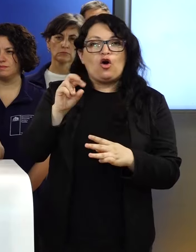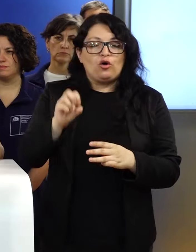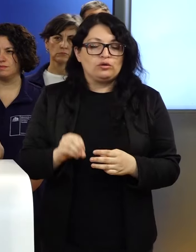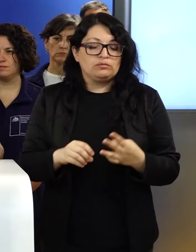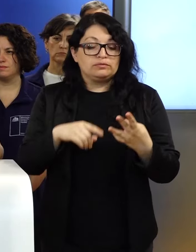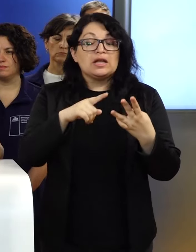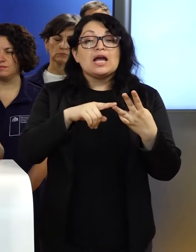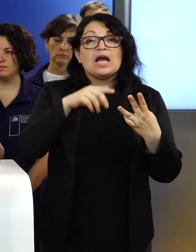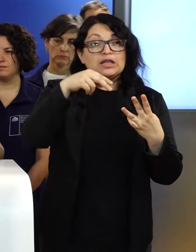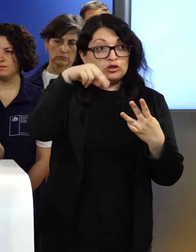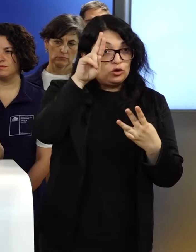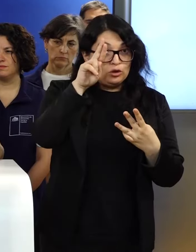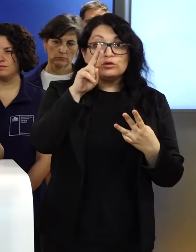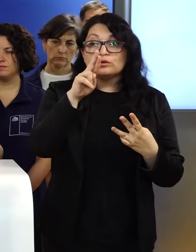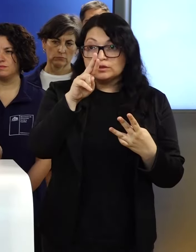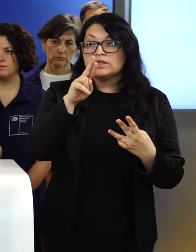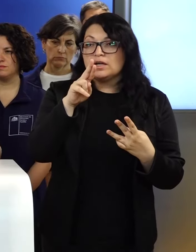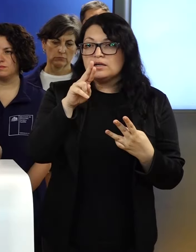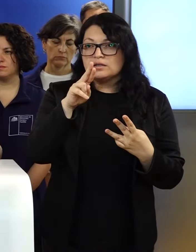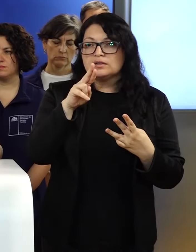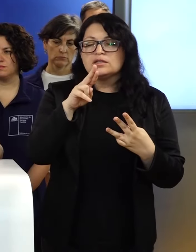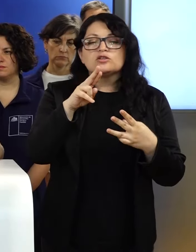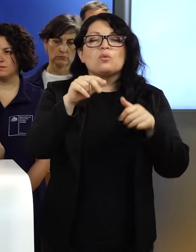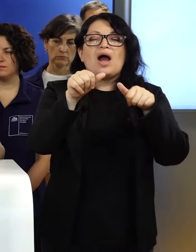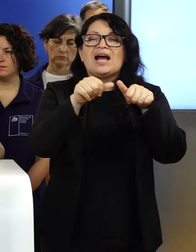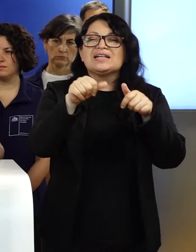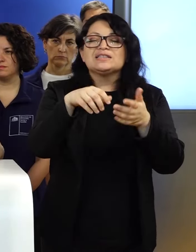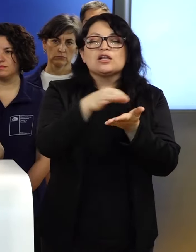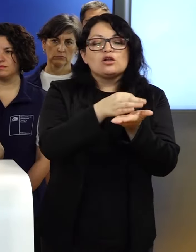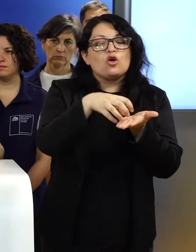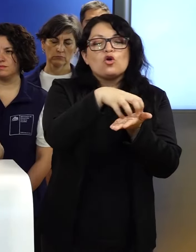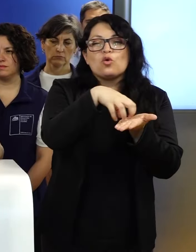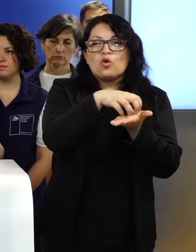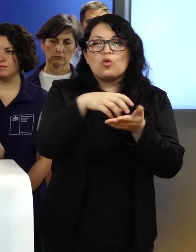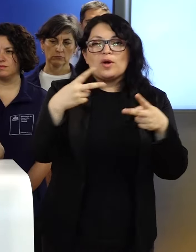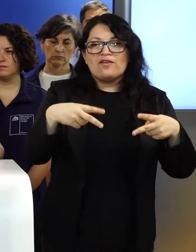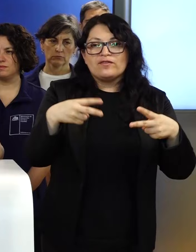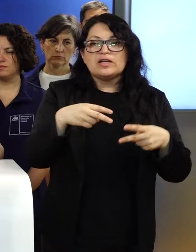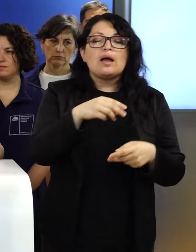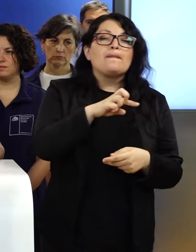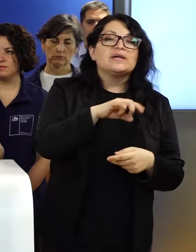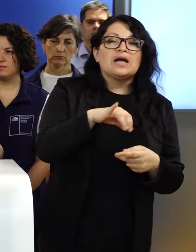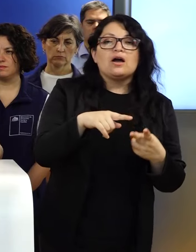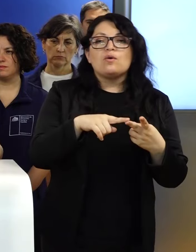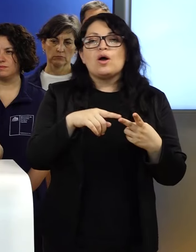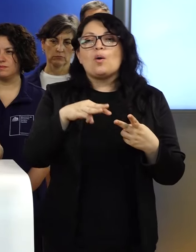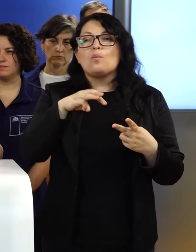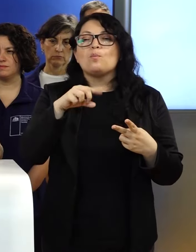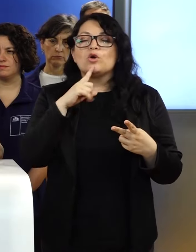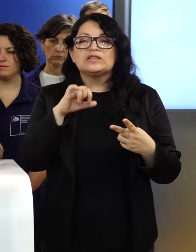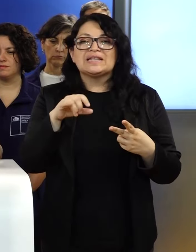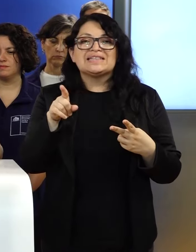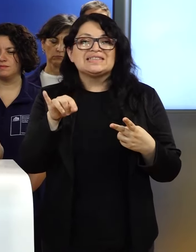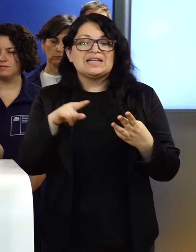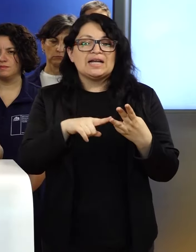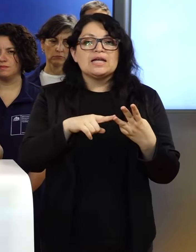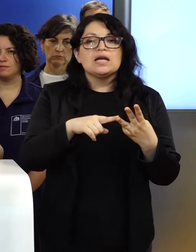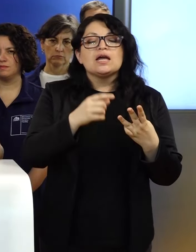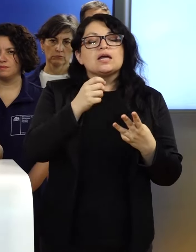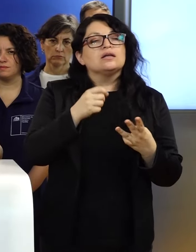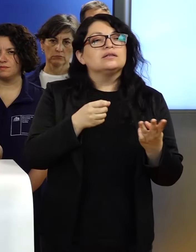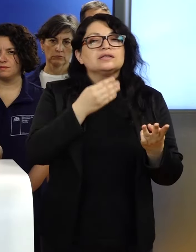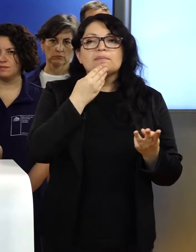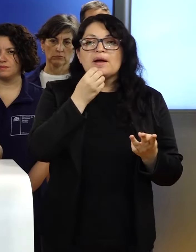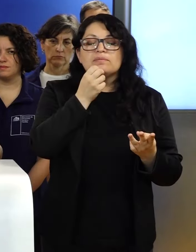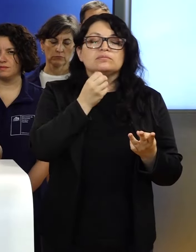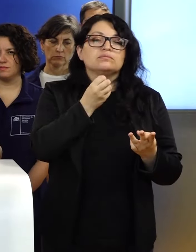Hacia el norte, en relación a la comuna de Viña del Mar, Pataguas, Montesinaí y Miraflores. Más hacia el norte